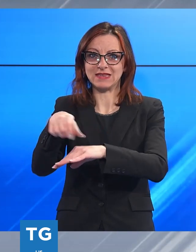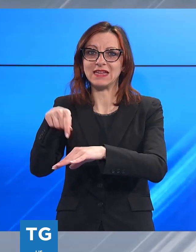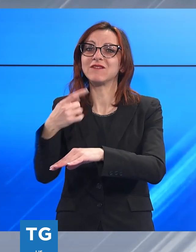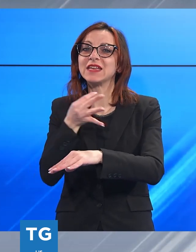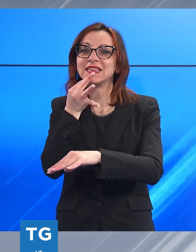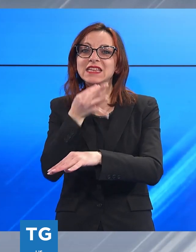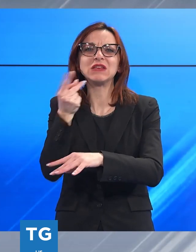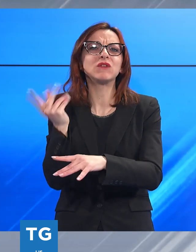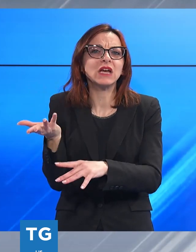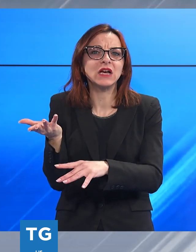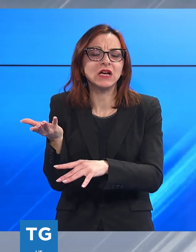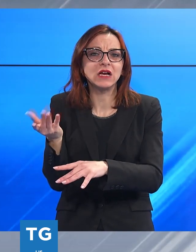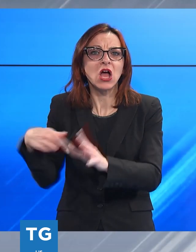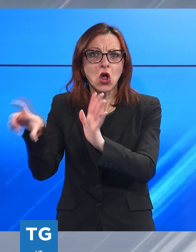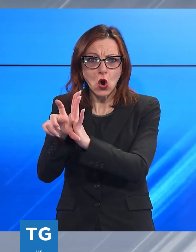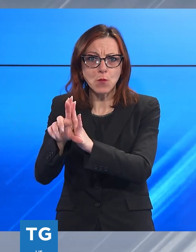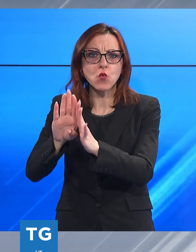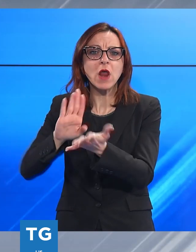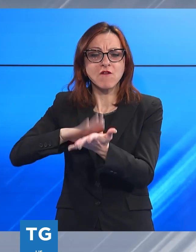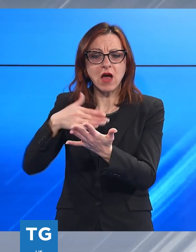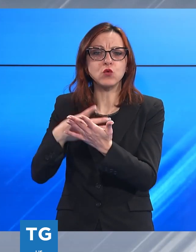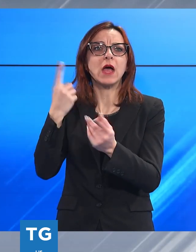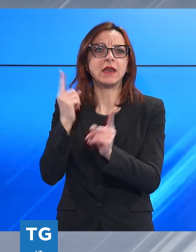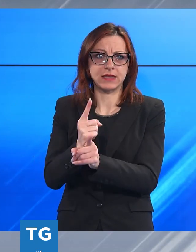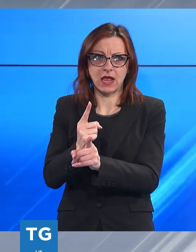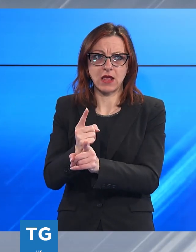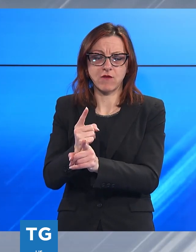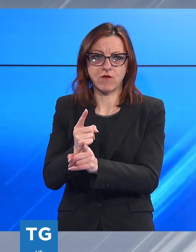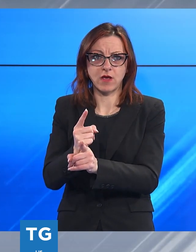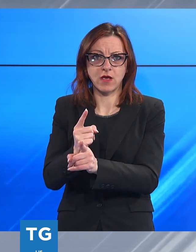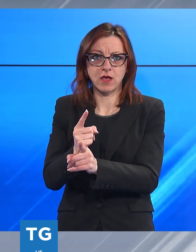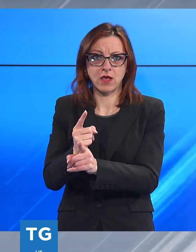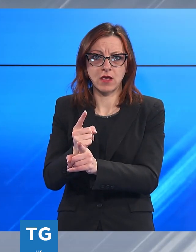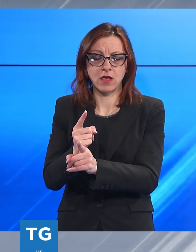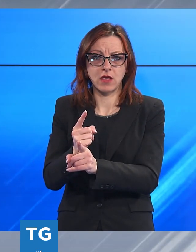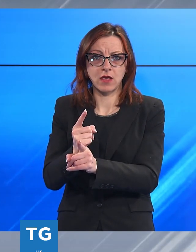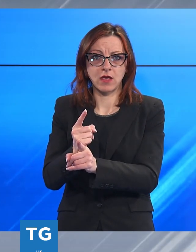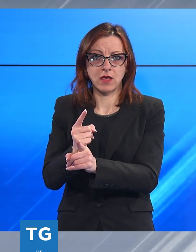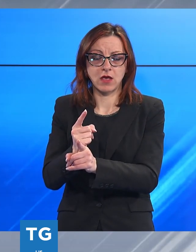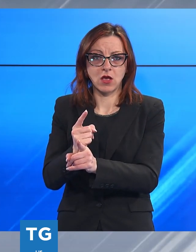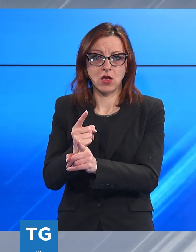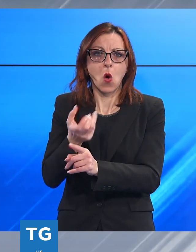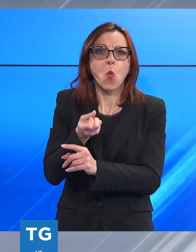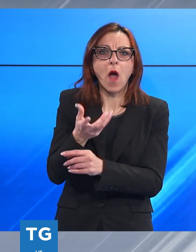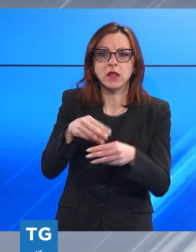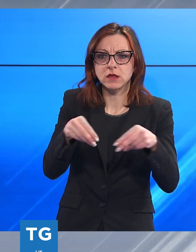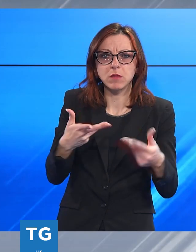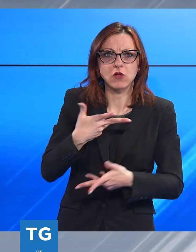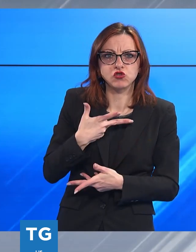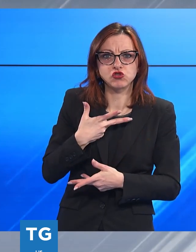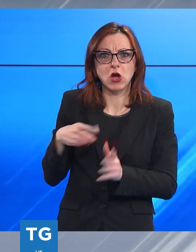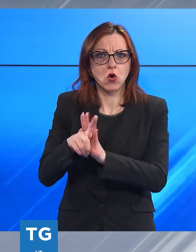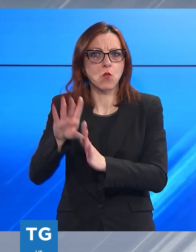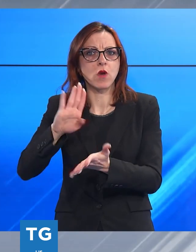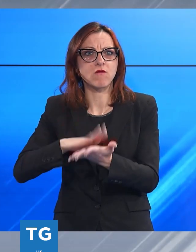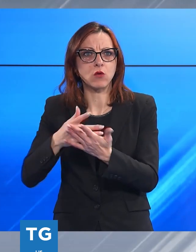i comuni, addirittura fa riferimento ai comuni e chiaramente i giudici controlleranno